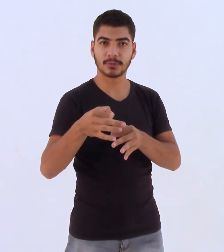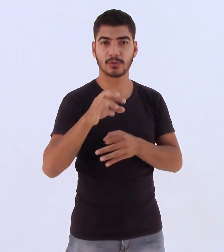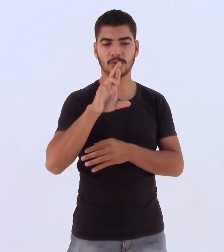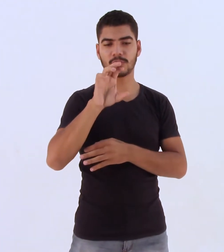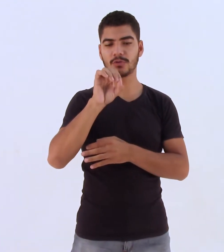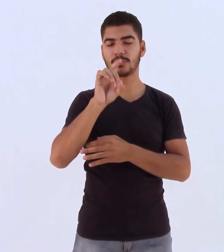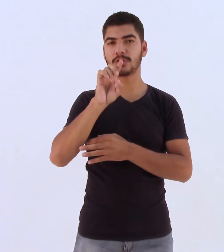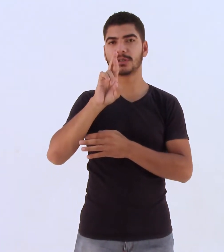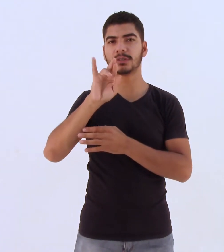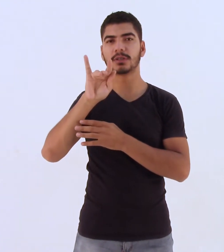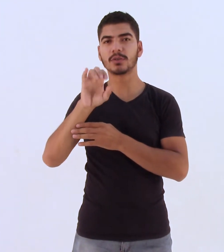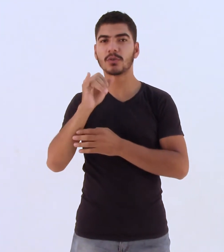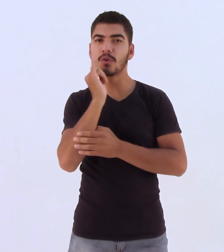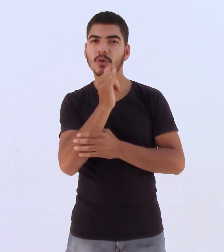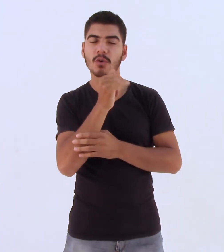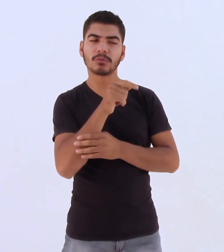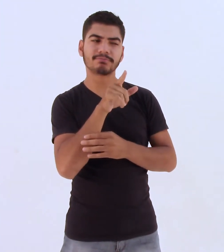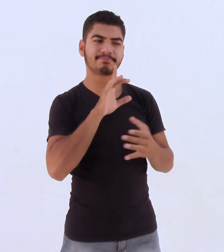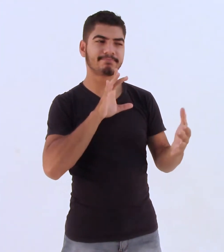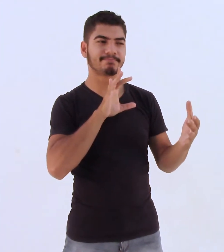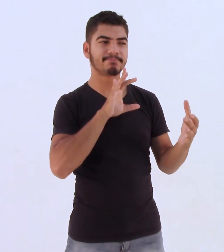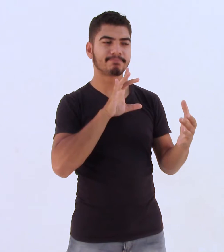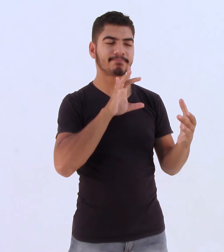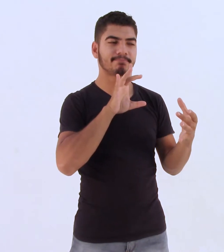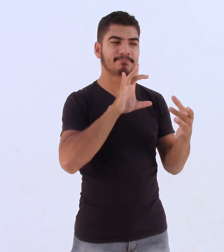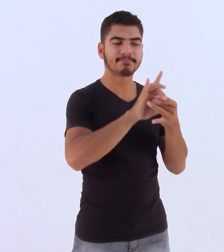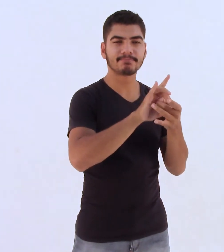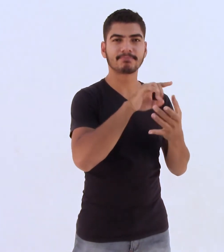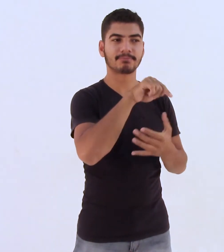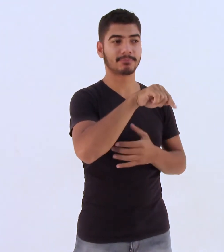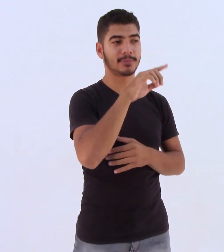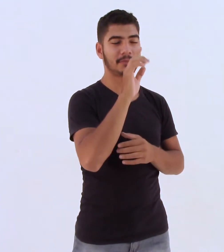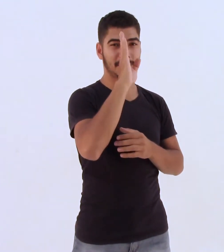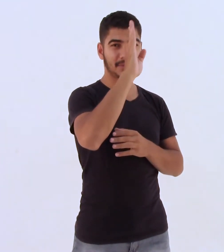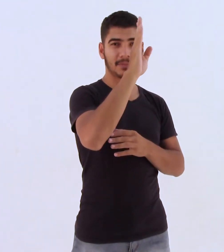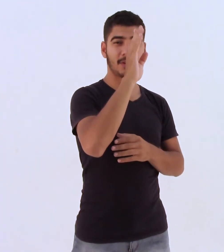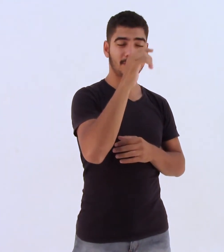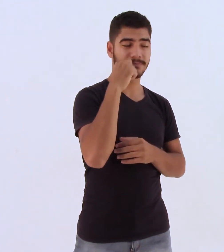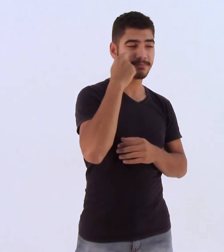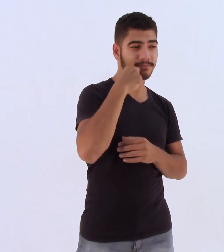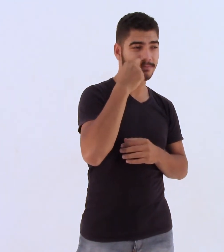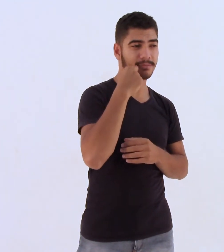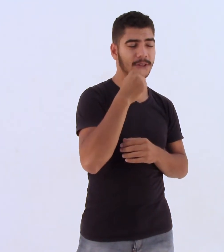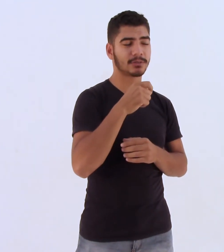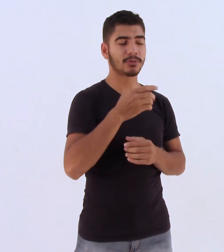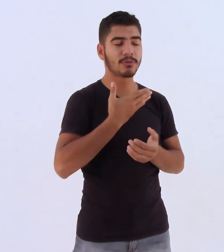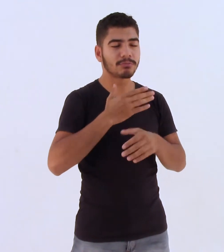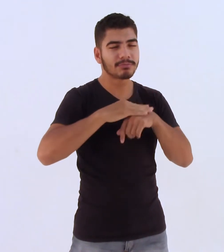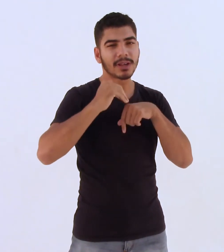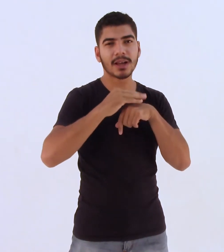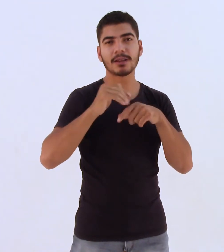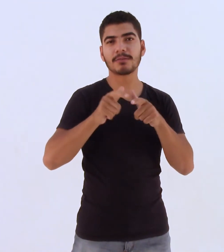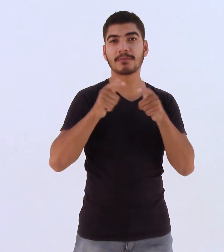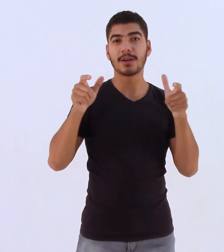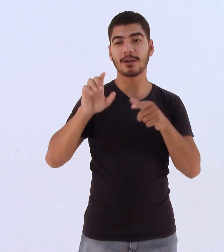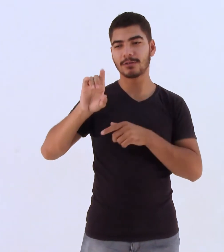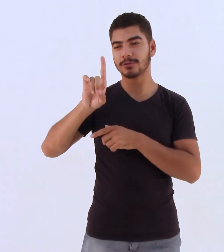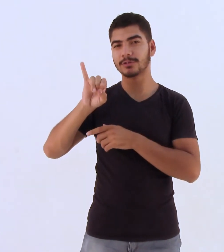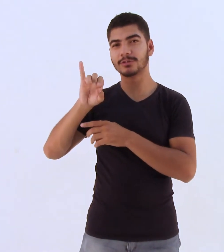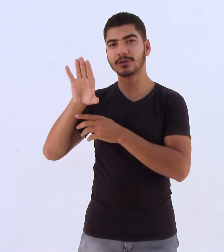a afinidade pelo personagem principal fez com que adquirisse um carinho maior por seus discos. O DJ explica com propriedade o movimento